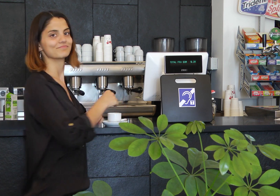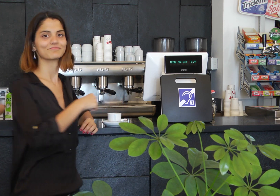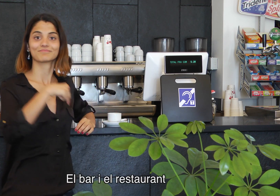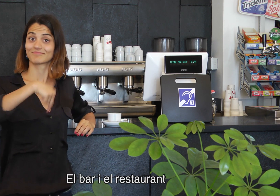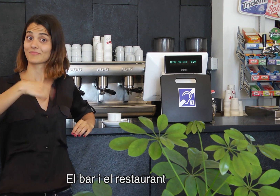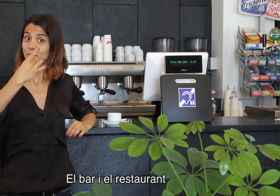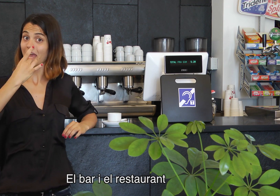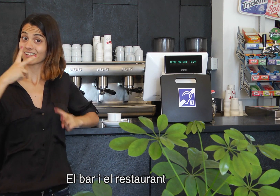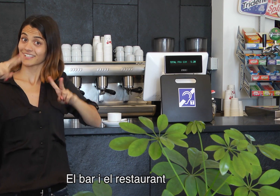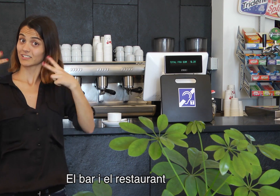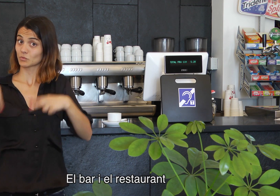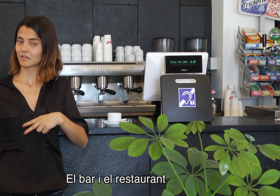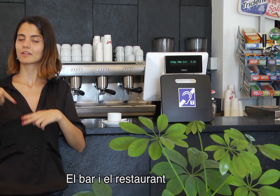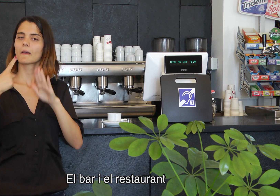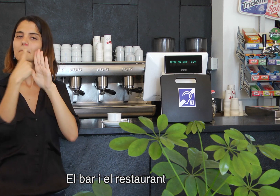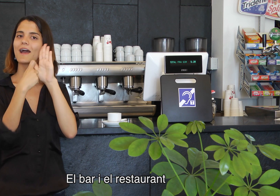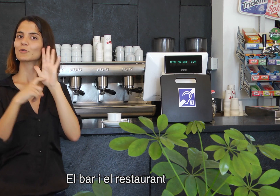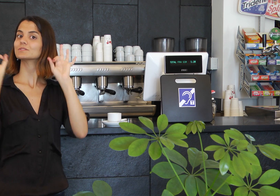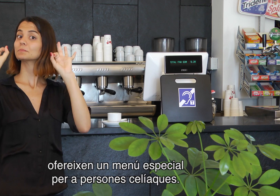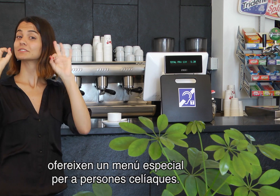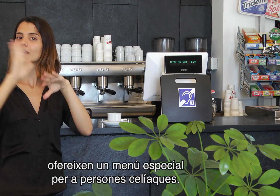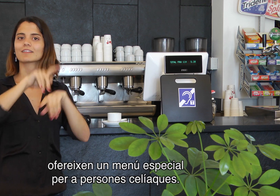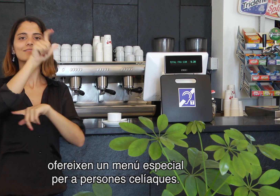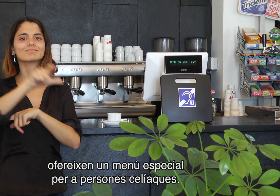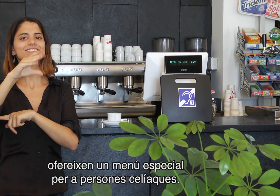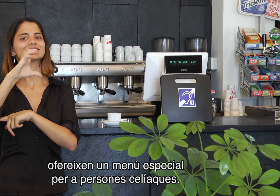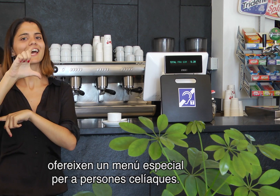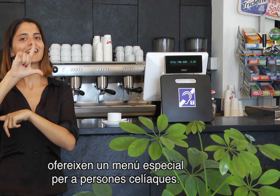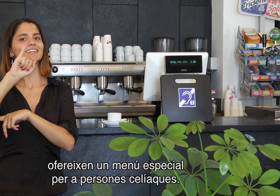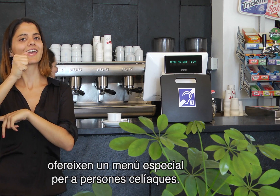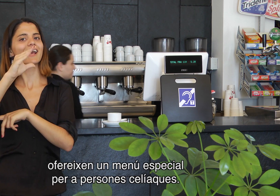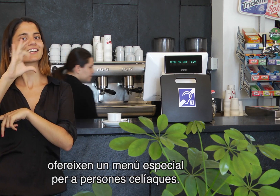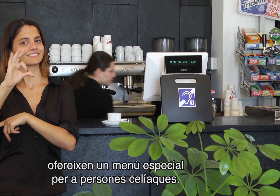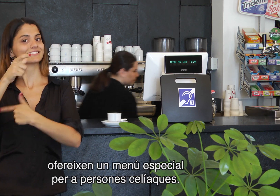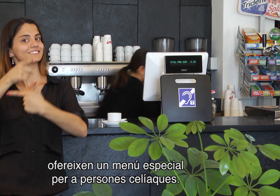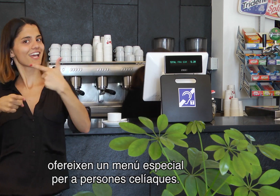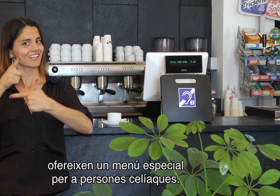El bar i el restaurant ofereixen un menú especial per a persones celíacas.